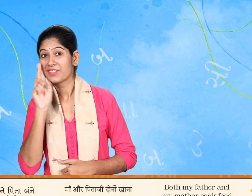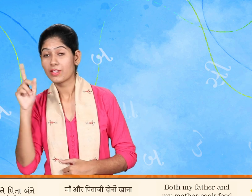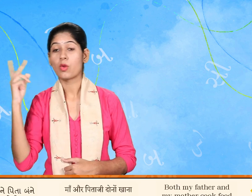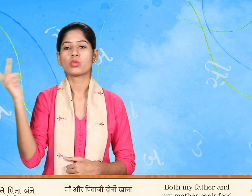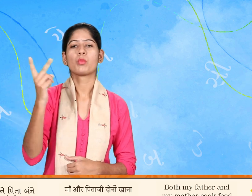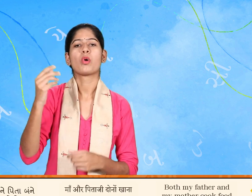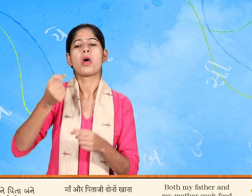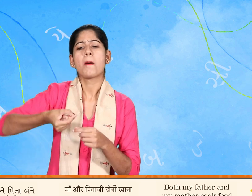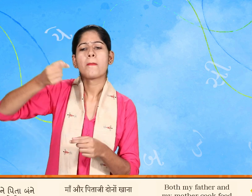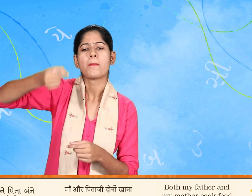રસોઈ બનાવે છે